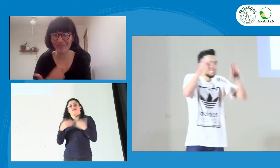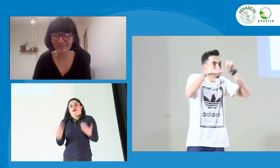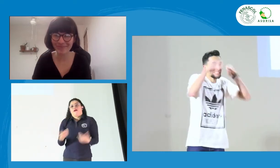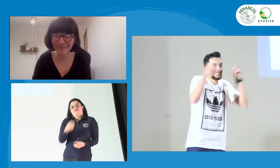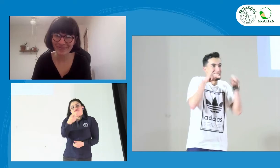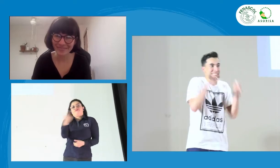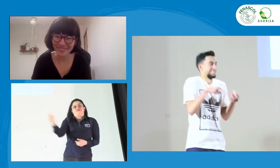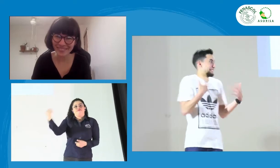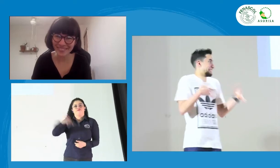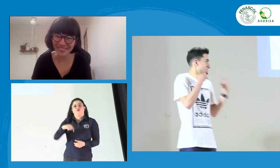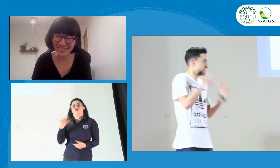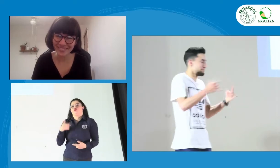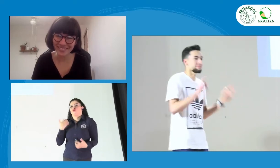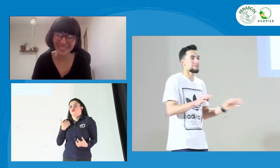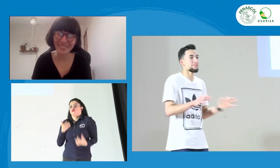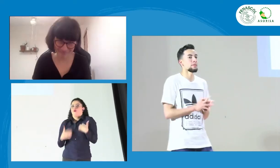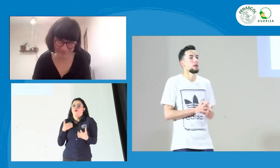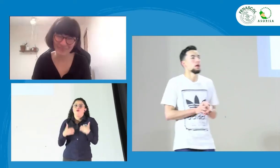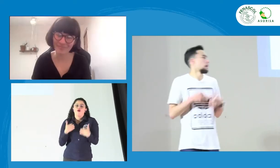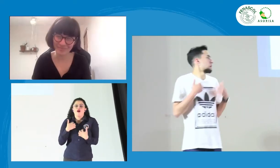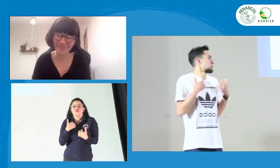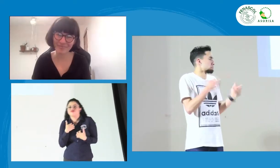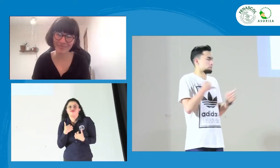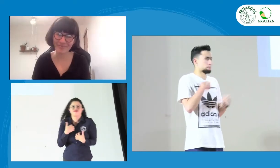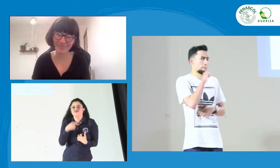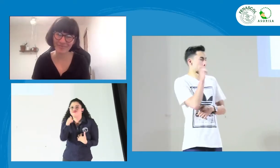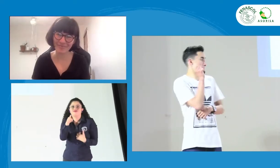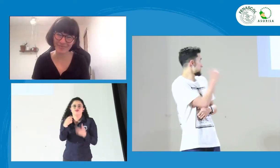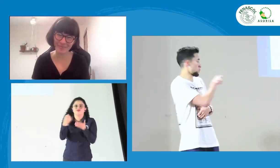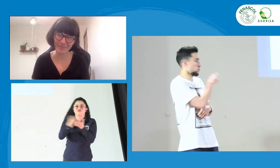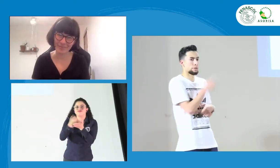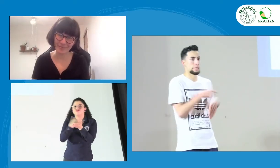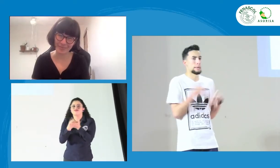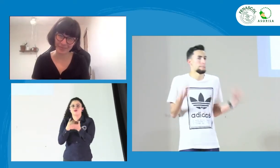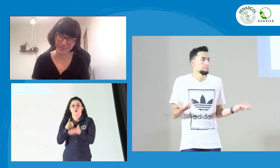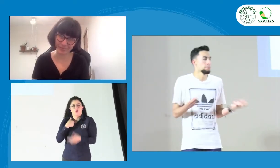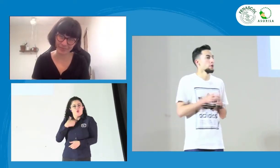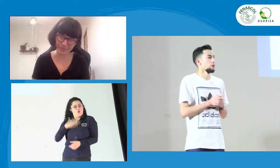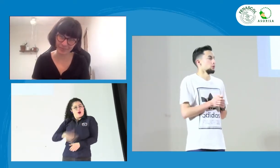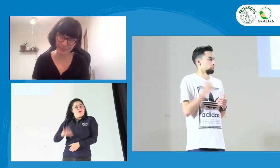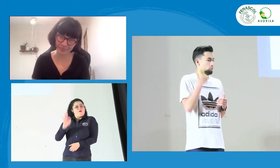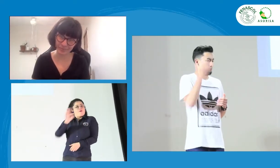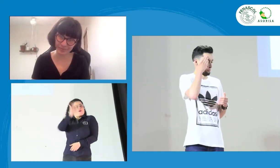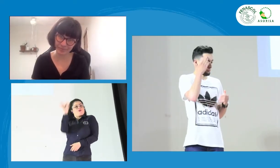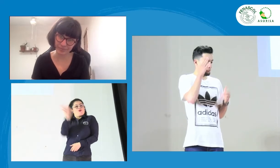Estoy muy emocionada. O nosotros estamos aprendiendo. algo muy, muy interesante. Quiero hacer esta pregunta.